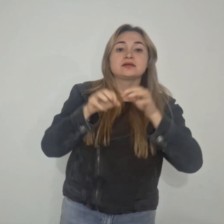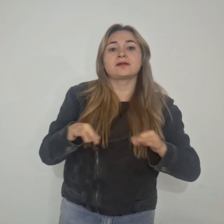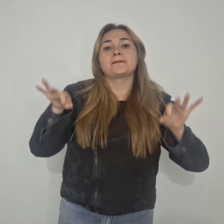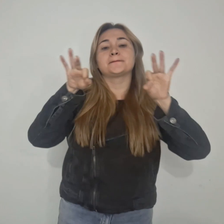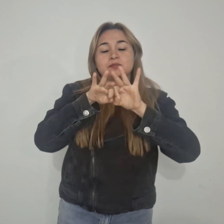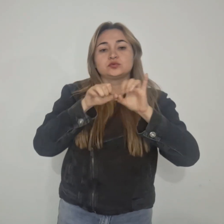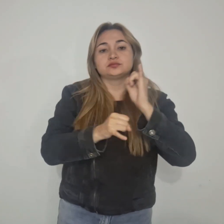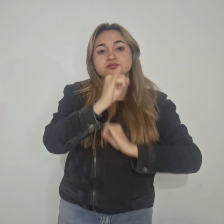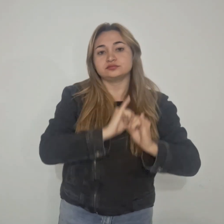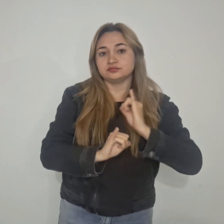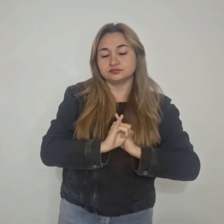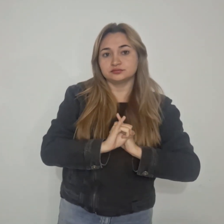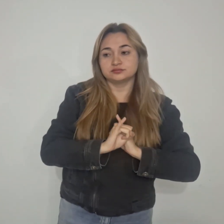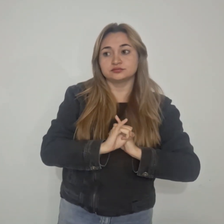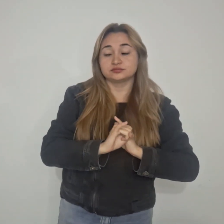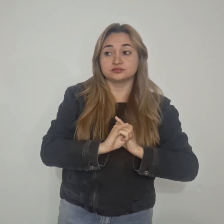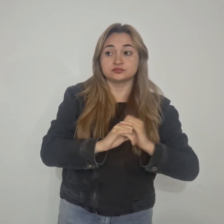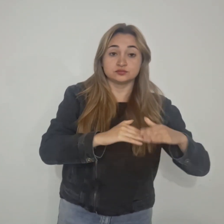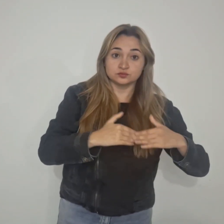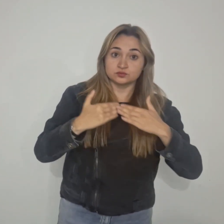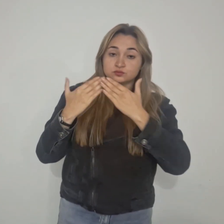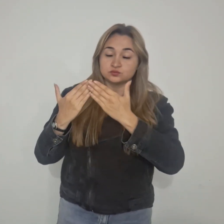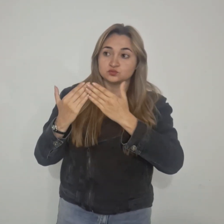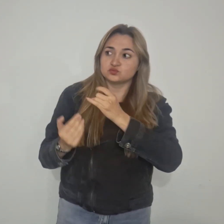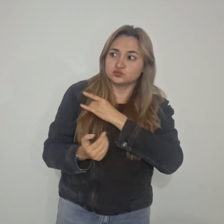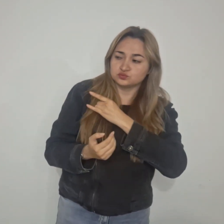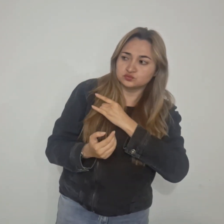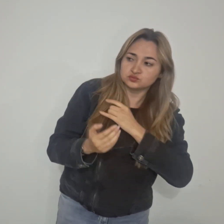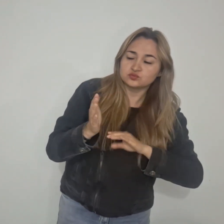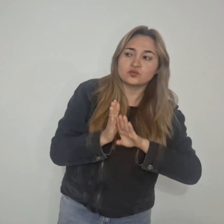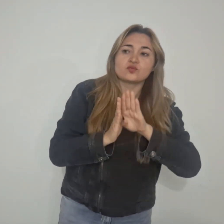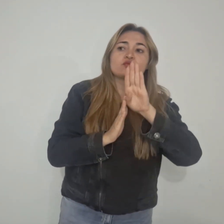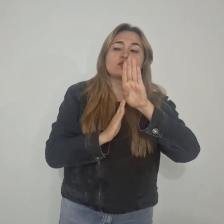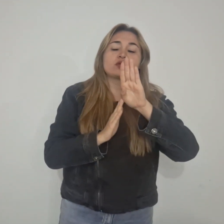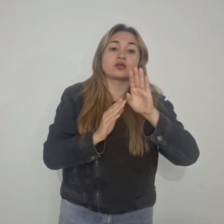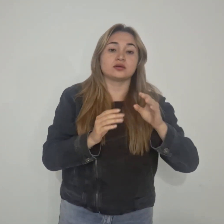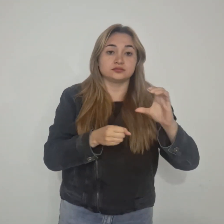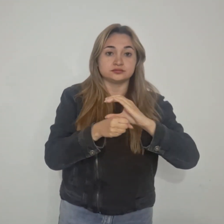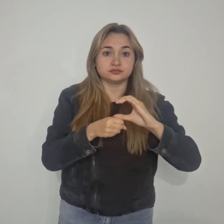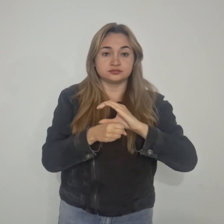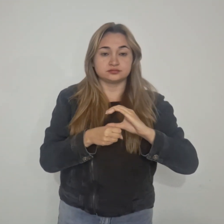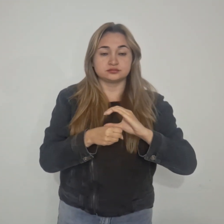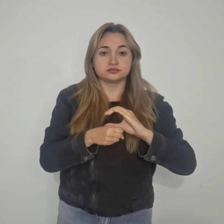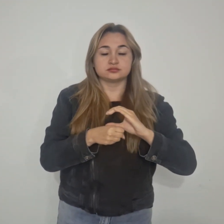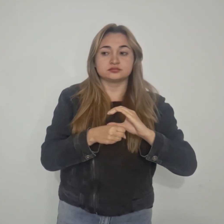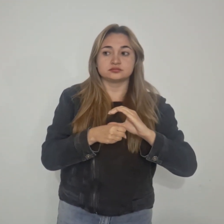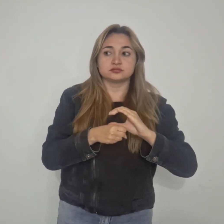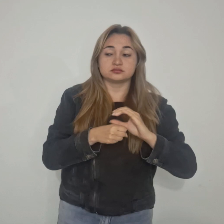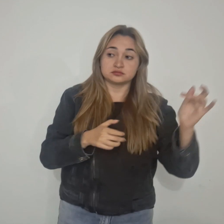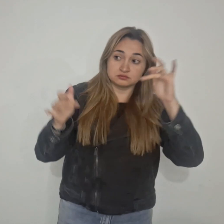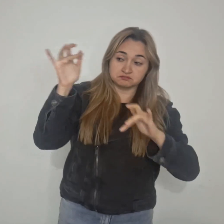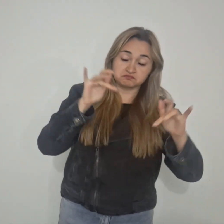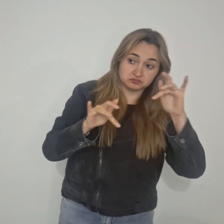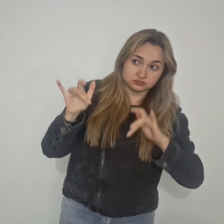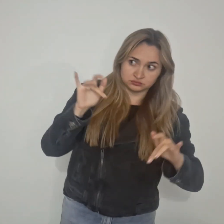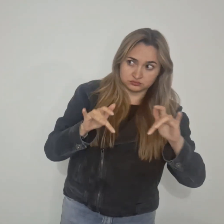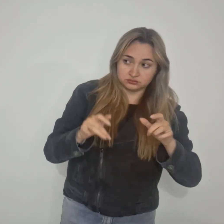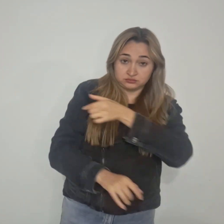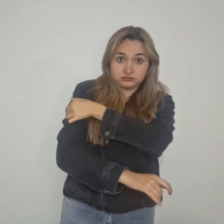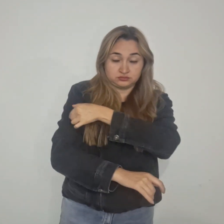internacionalización de la educación superior y el desarrollo de la ciudad. La presencia de embajadores y representantes